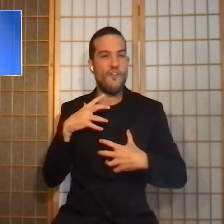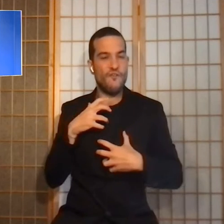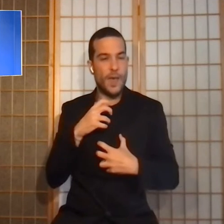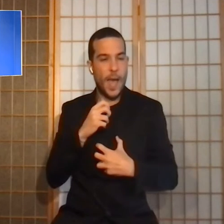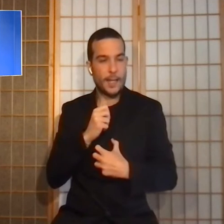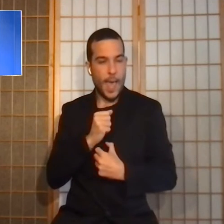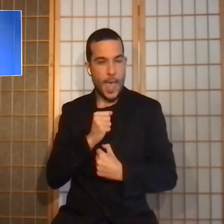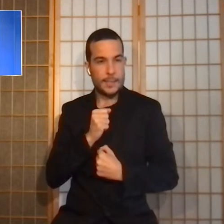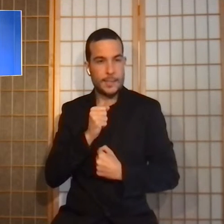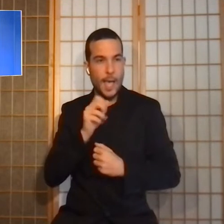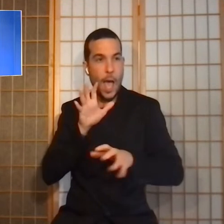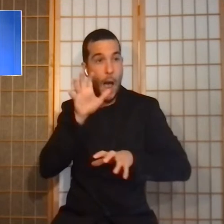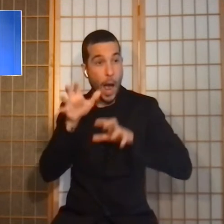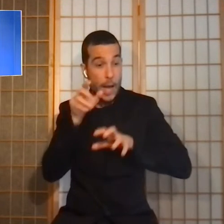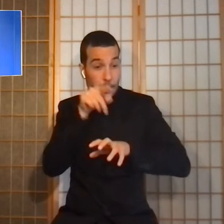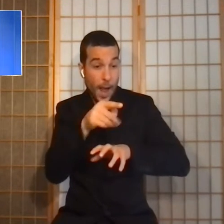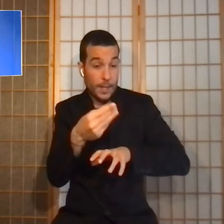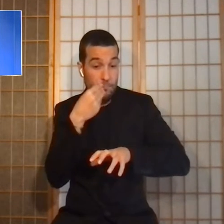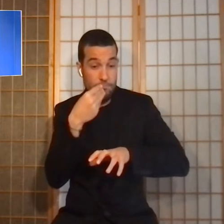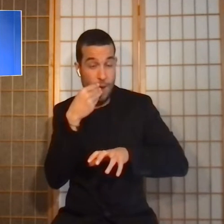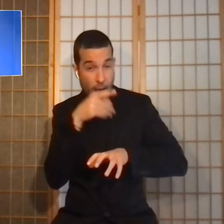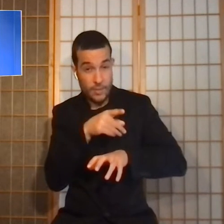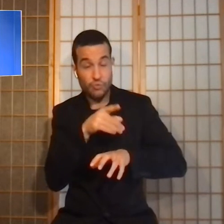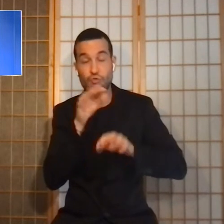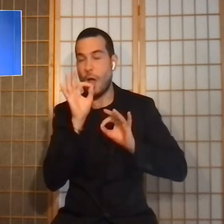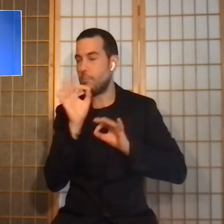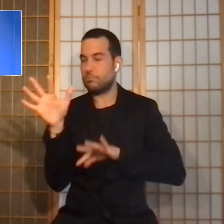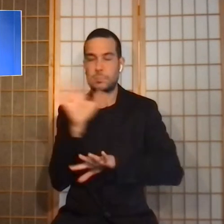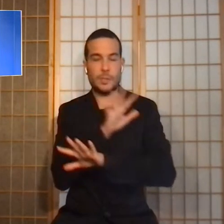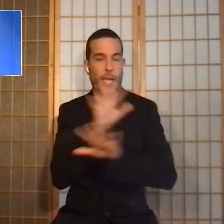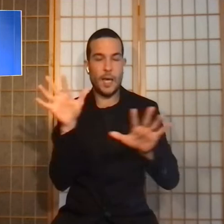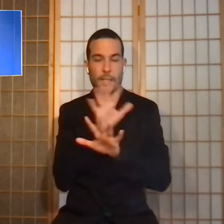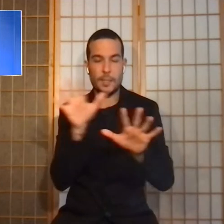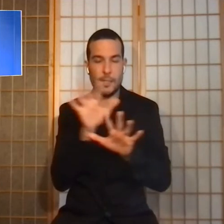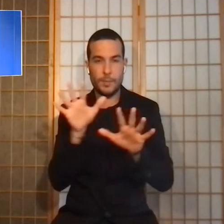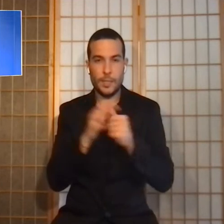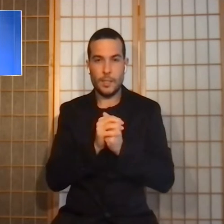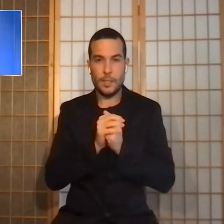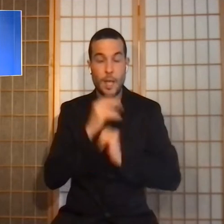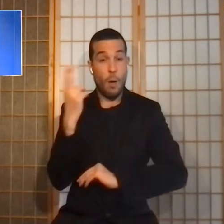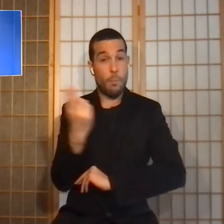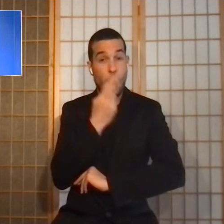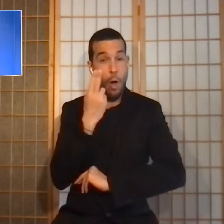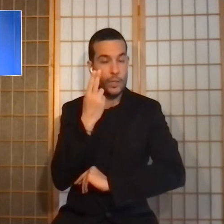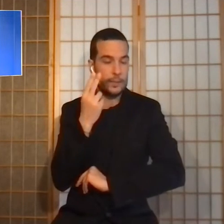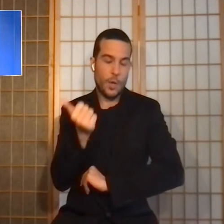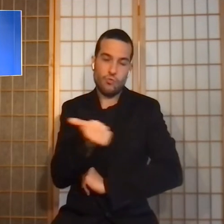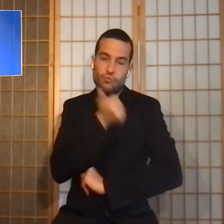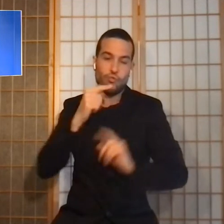esemplari che ingeriscono le esche sono terribili e la morte arriva solo dopo una